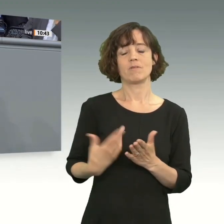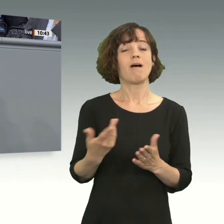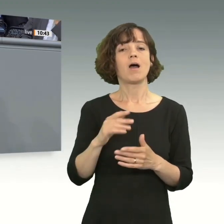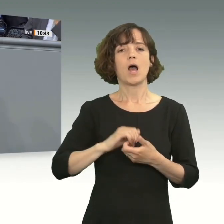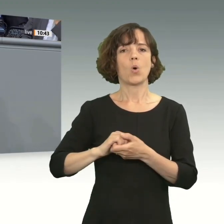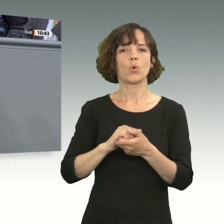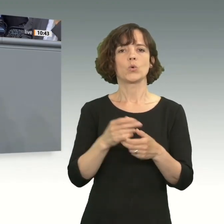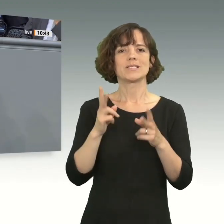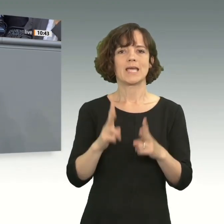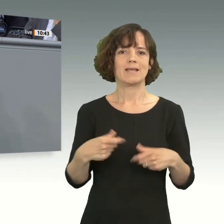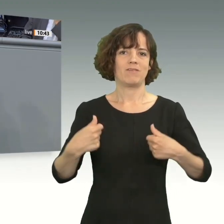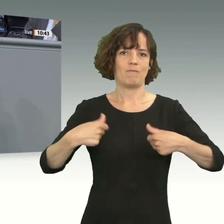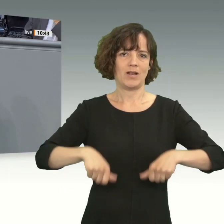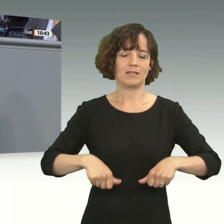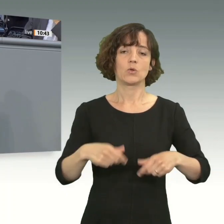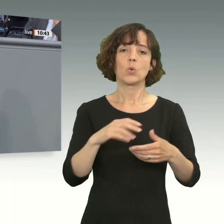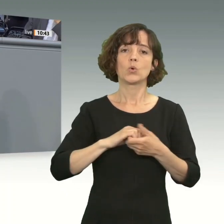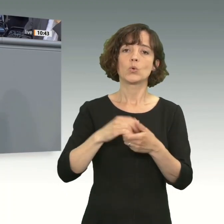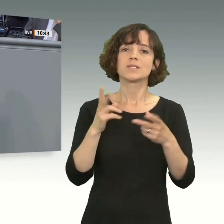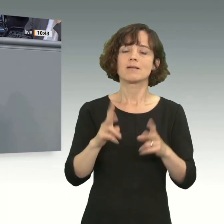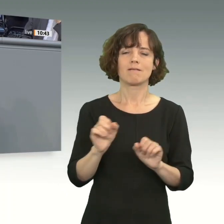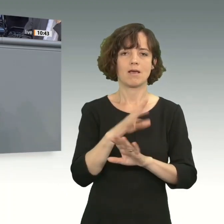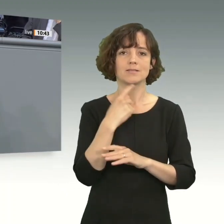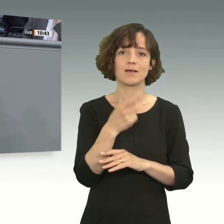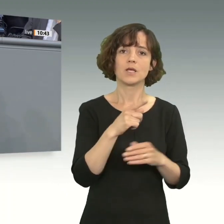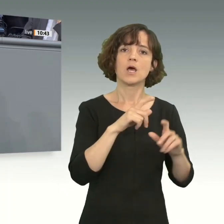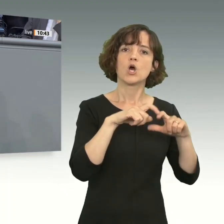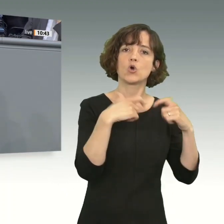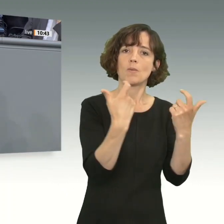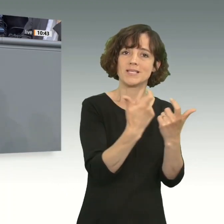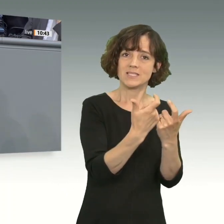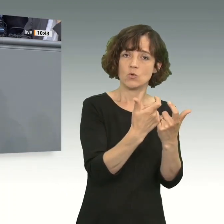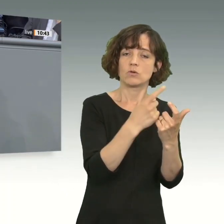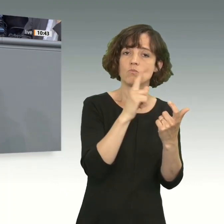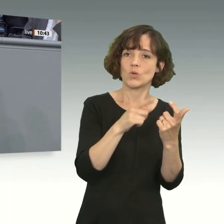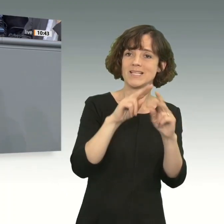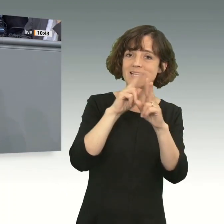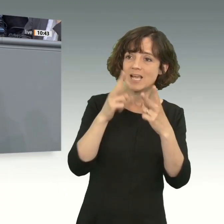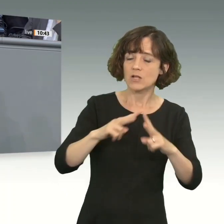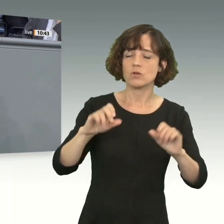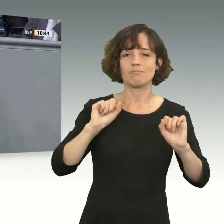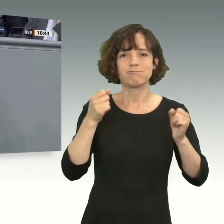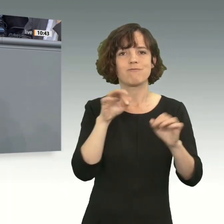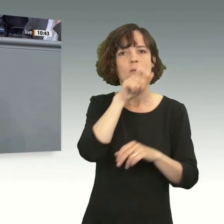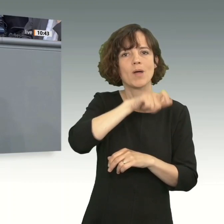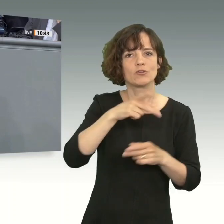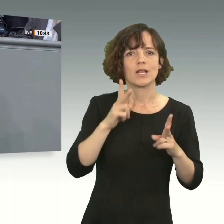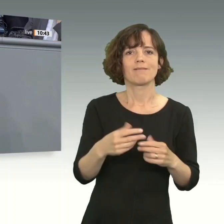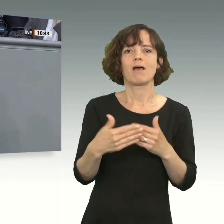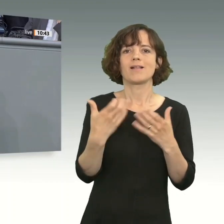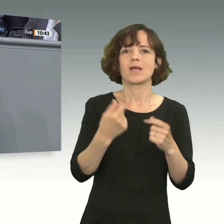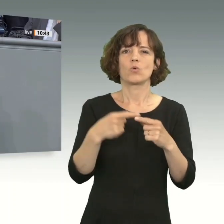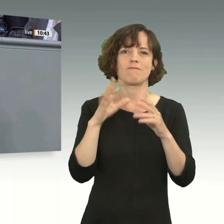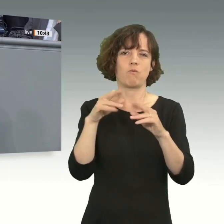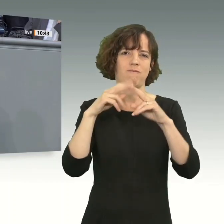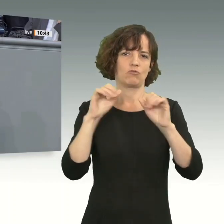unionsrechtlich verpflichtend. Das Unionsrecht schreibt klar vor, dass die Kommission sich auch international für Menschenrechte, für Nachhaltigkeitskapitel und auch für den